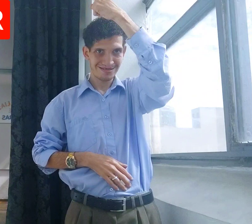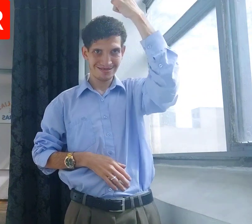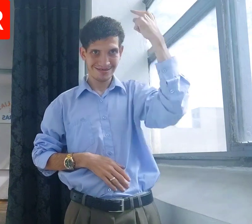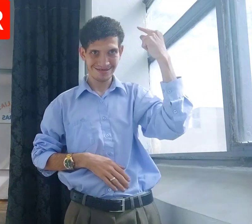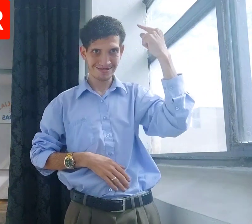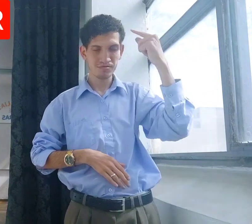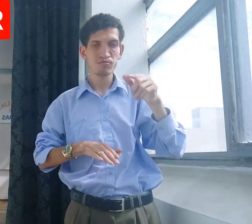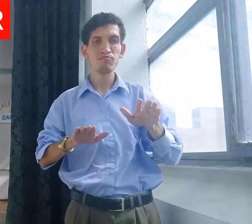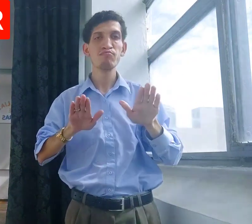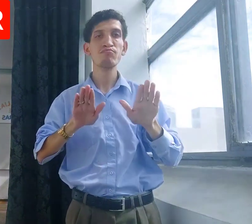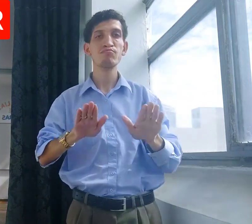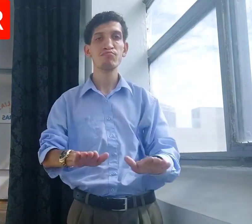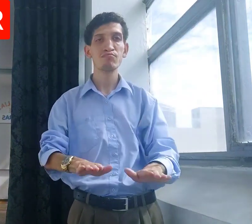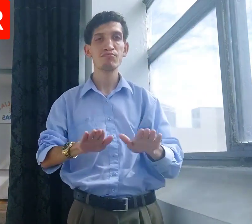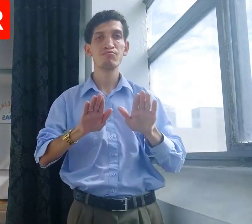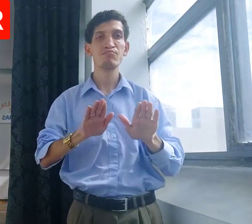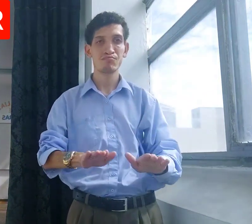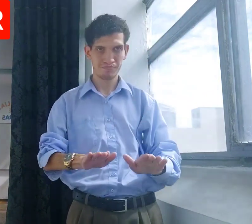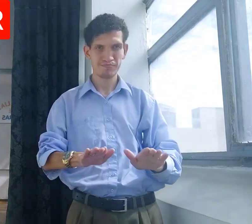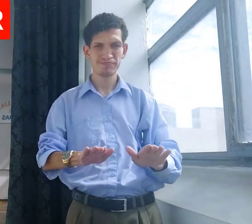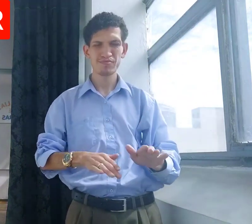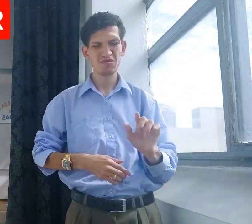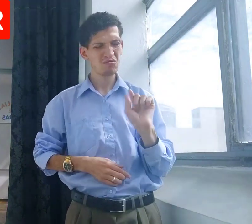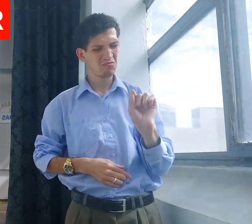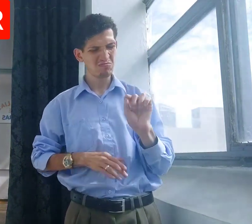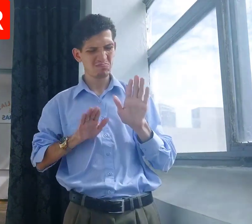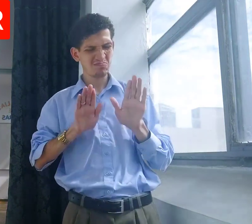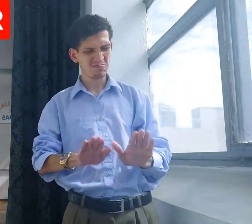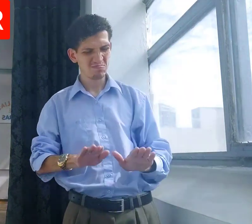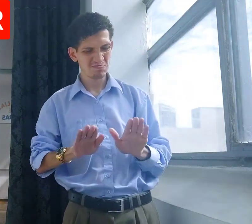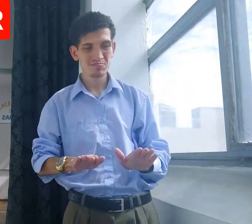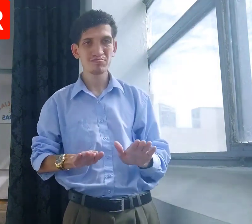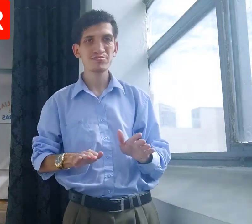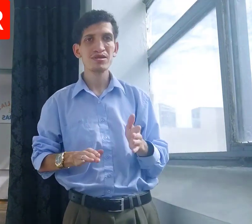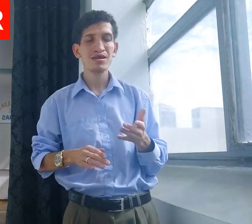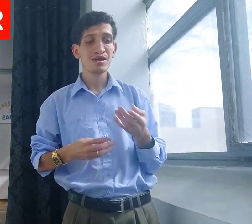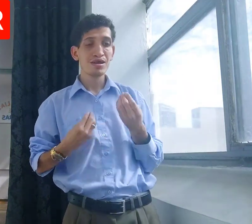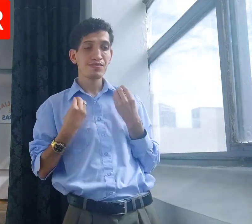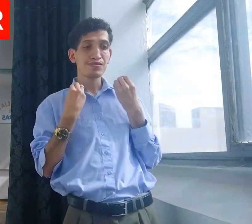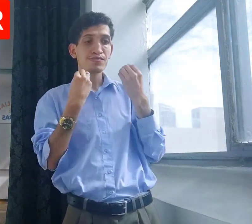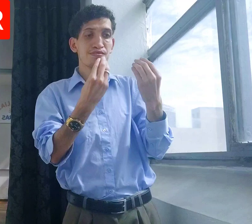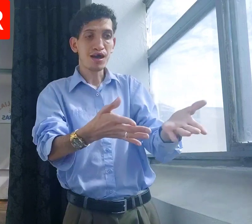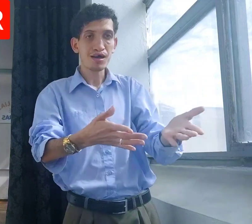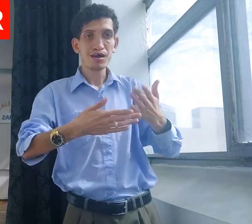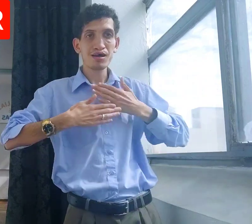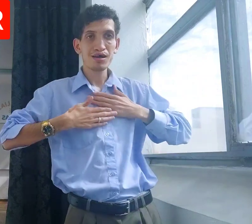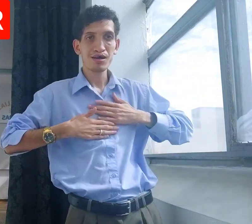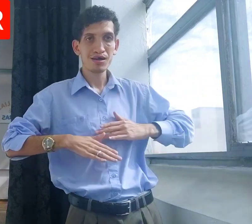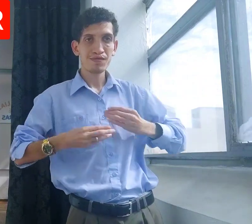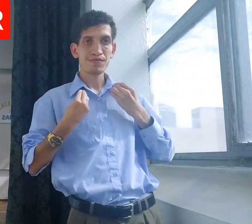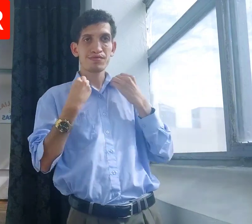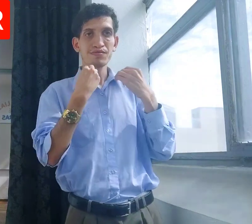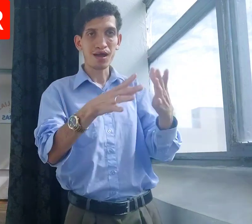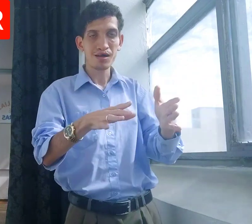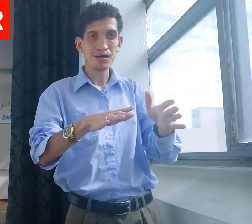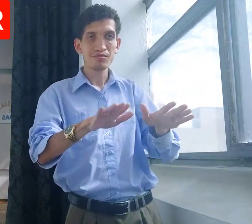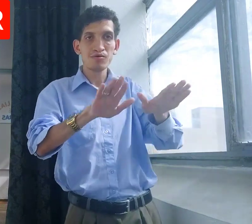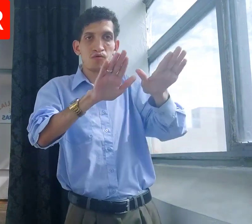devagar, porque tem esse arco em cima da cabeça, Então, isso daqui é igual dar calma,